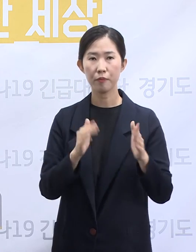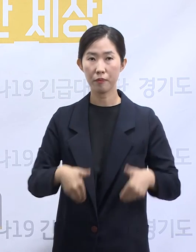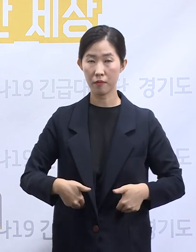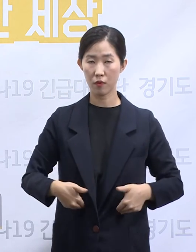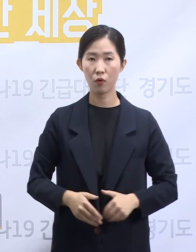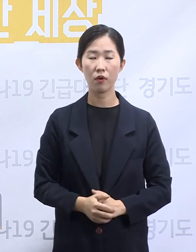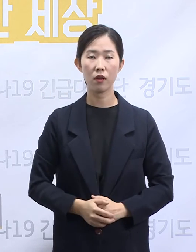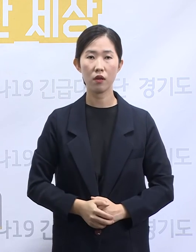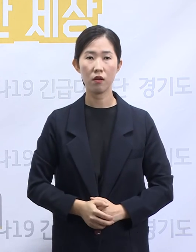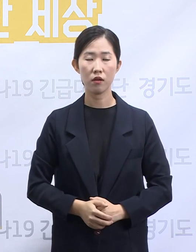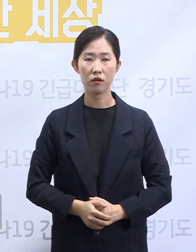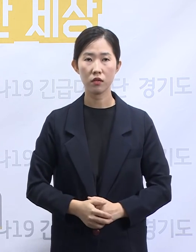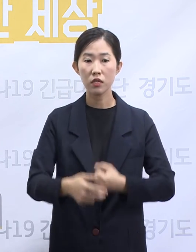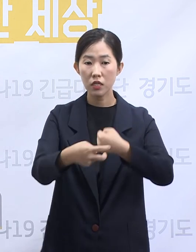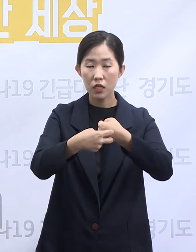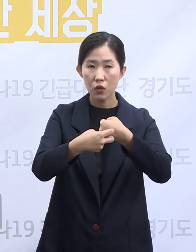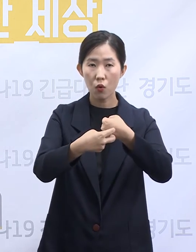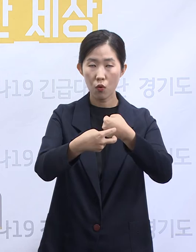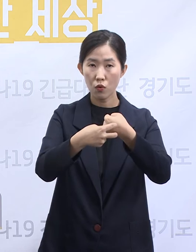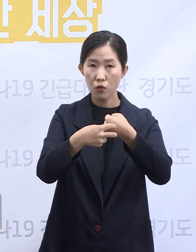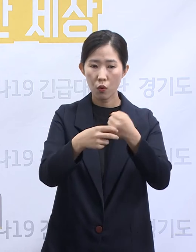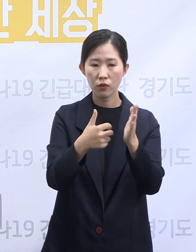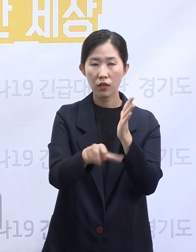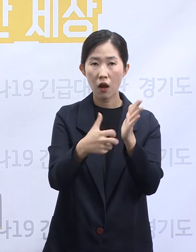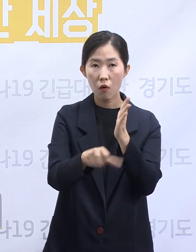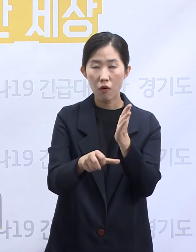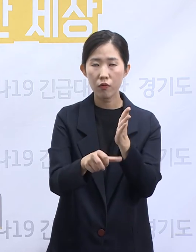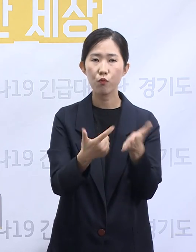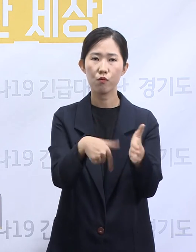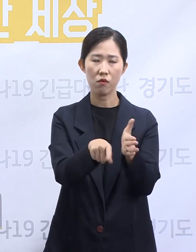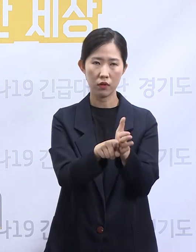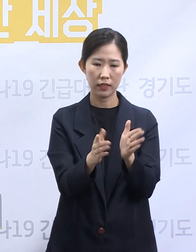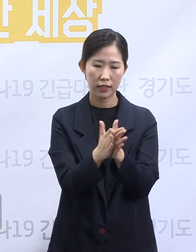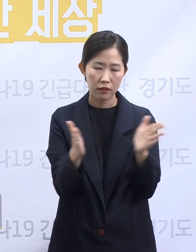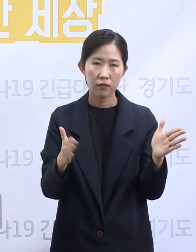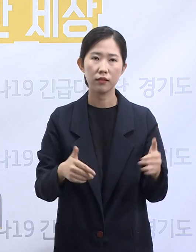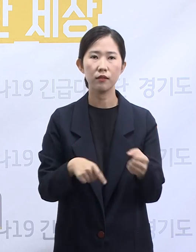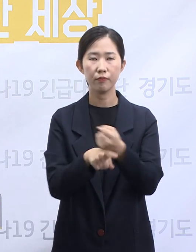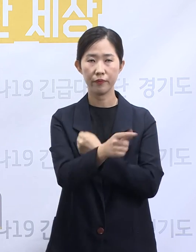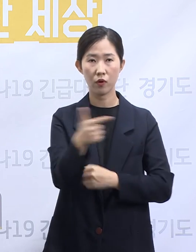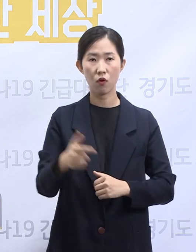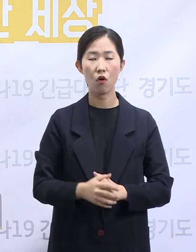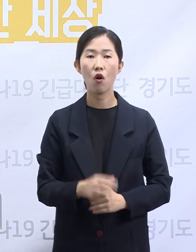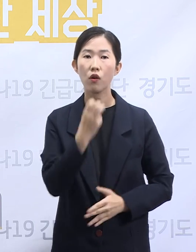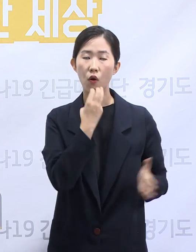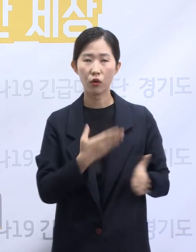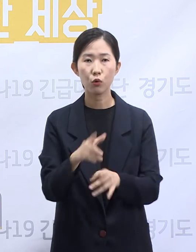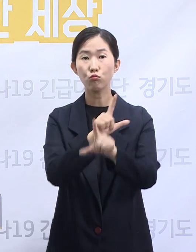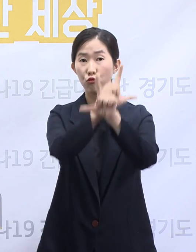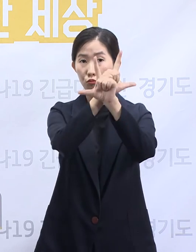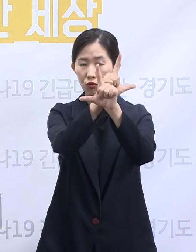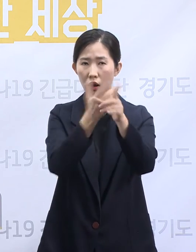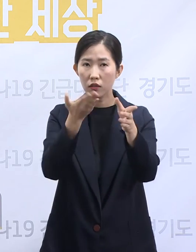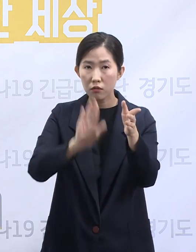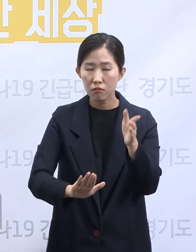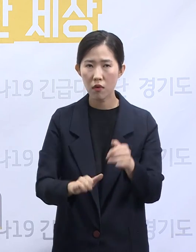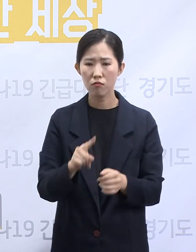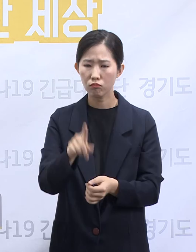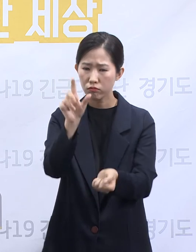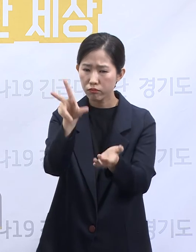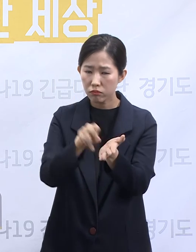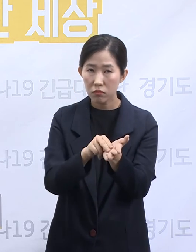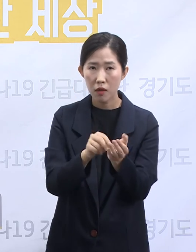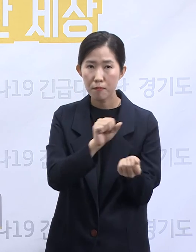의료자원 활용 측면에서도 시자점이 큽니다. 경기 북구 지역의 의료기관이지만 그 영향을 서울시도 같이 받습니다.